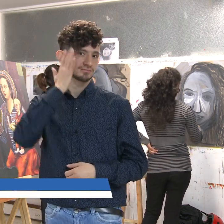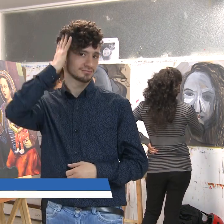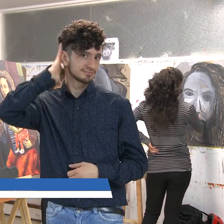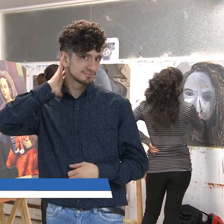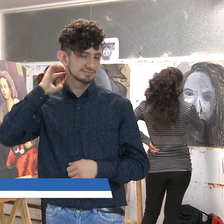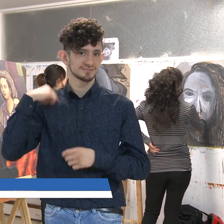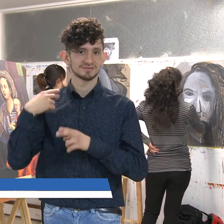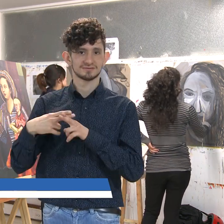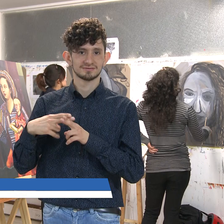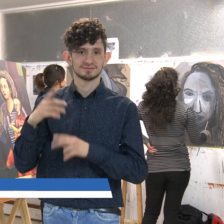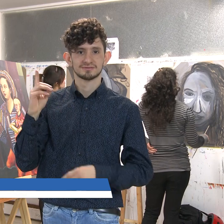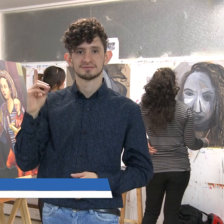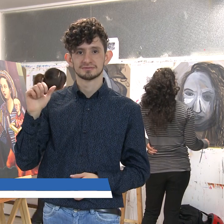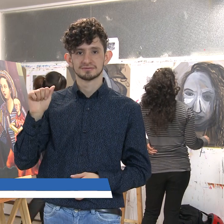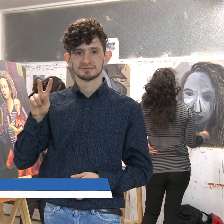Soy David Beltrán.